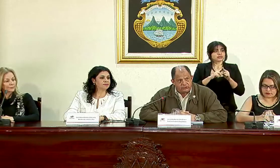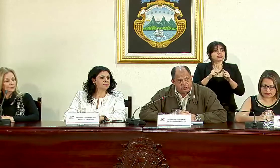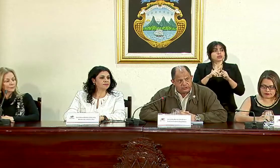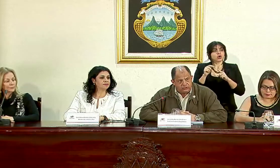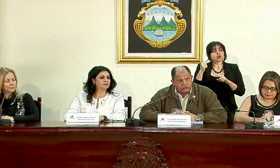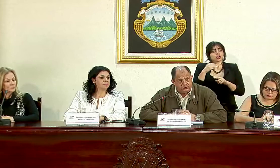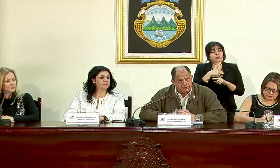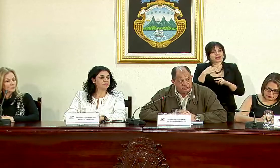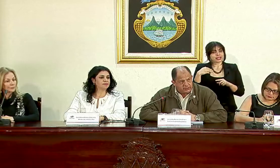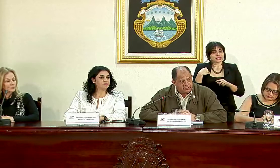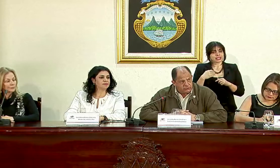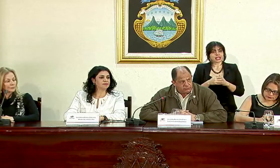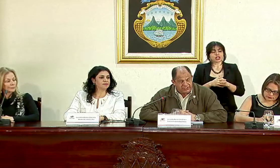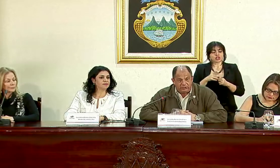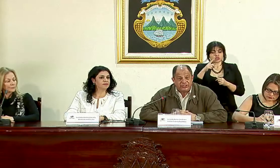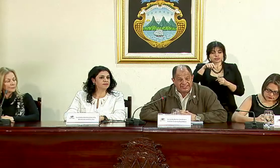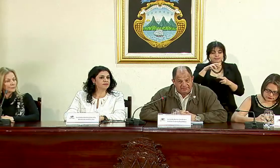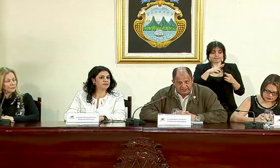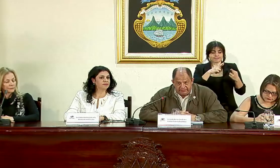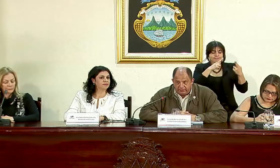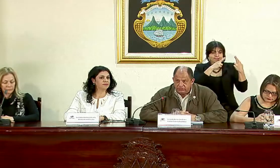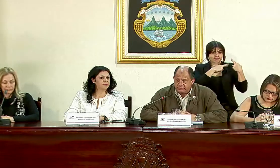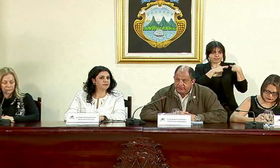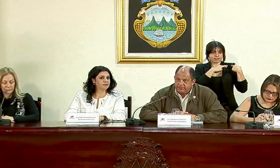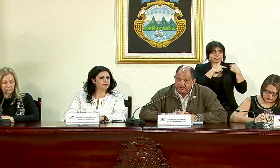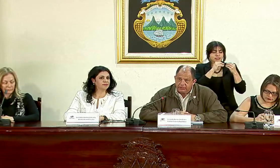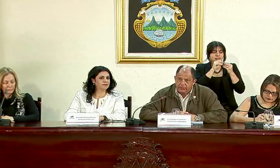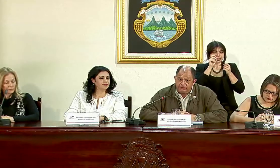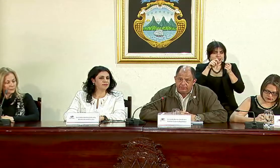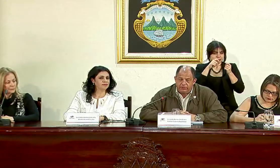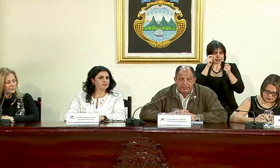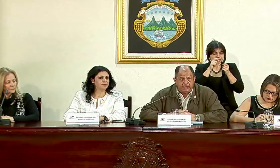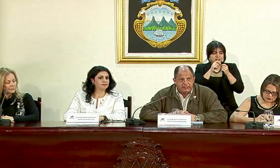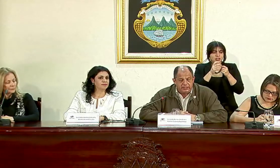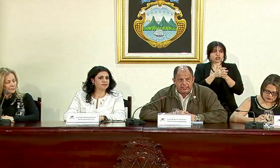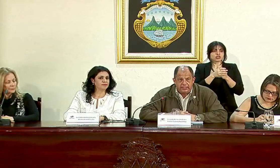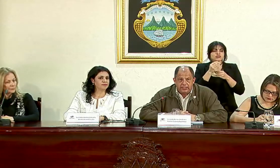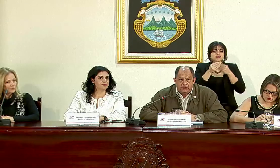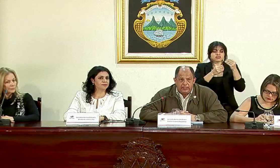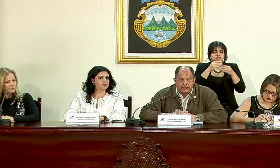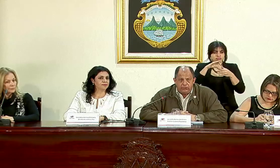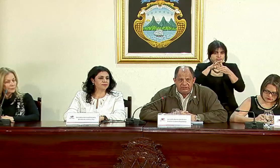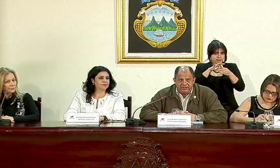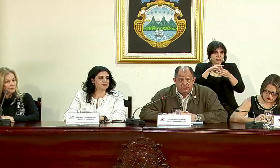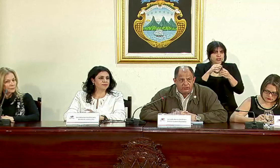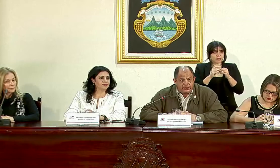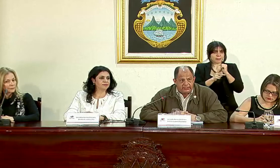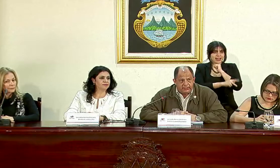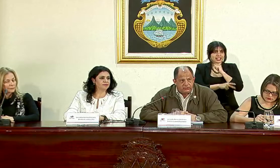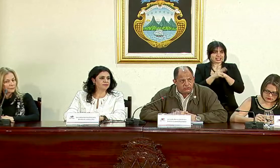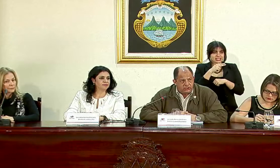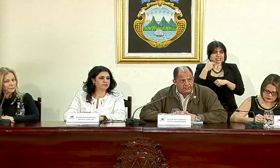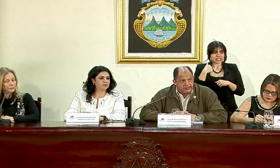ministerios que son los responsables de los proyectos específicos que se le presentaron a la República de China lo hicieron atendiendo todas las